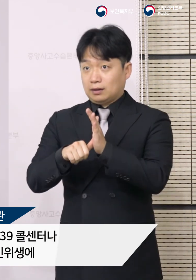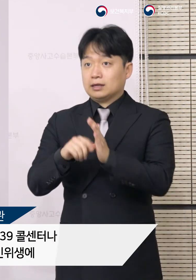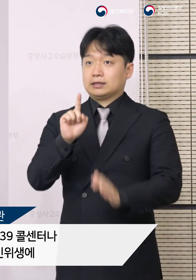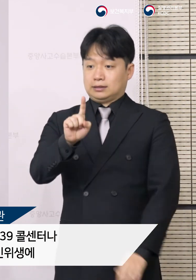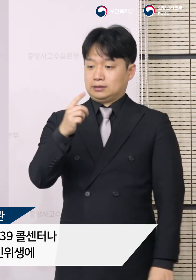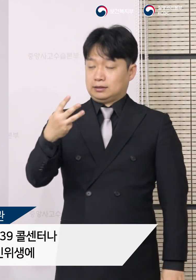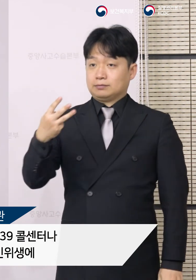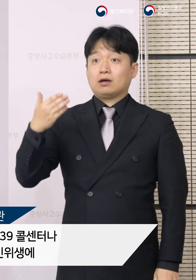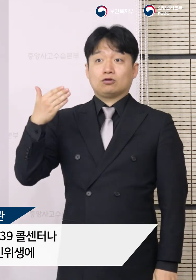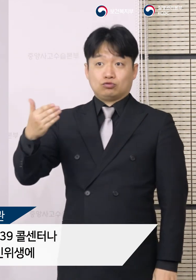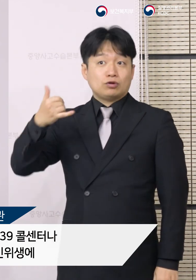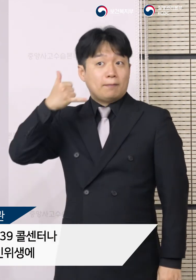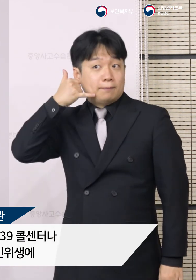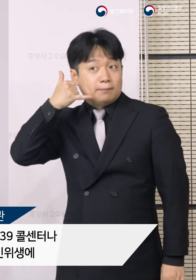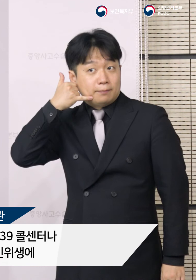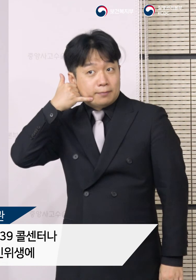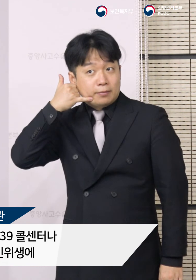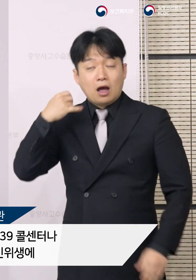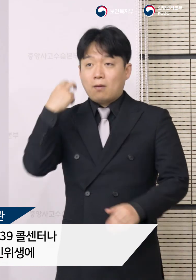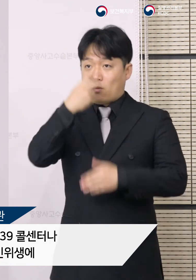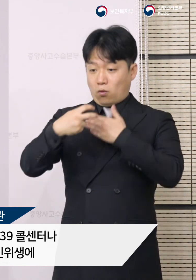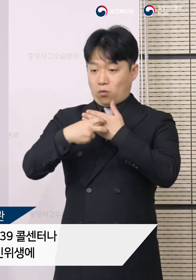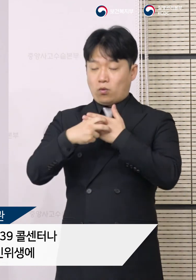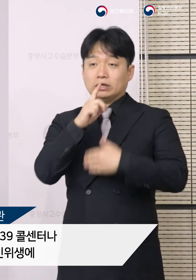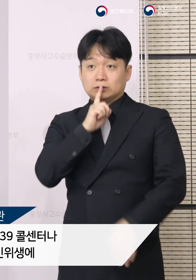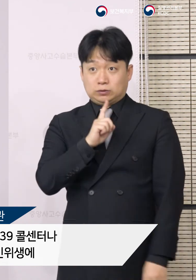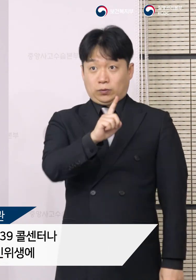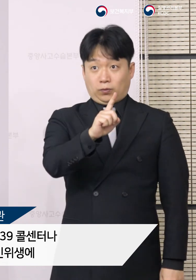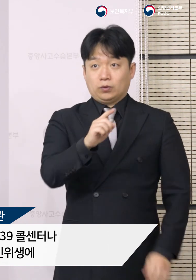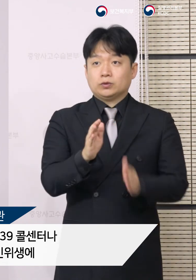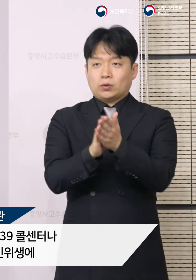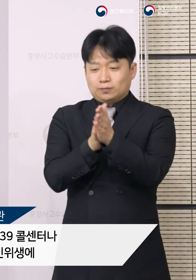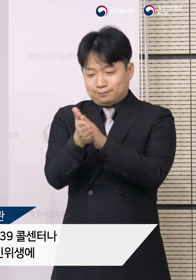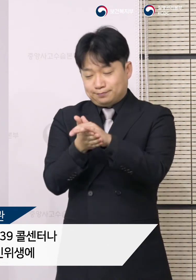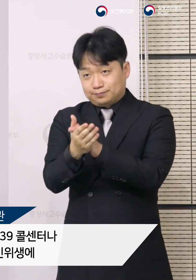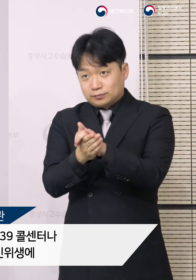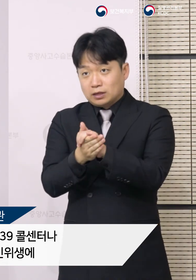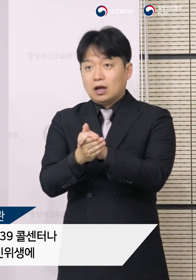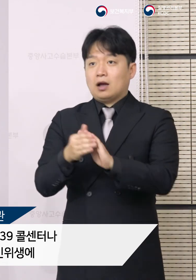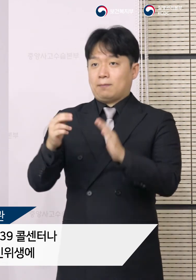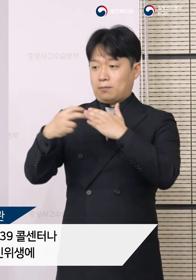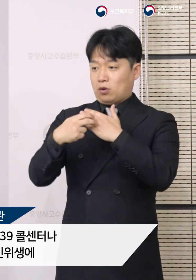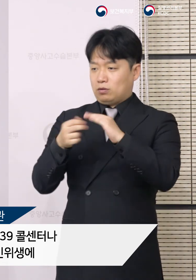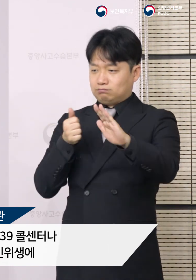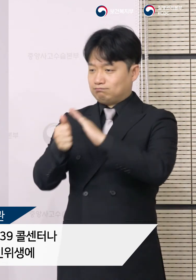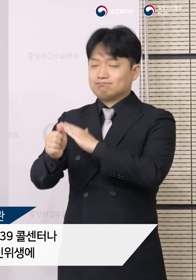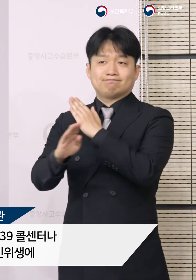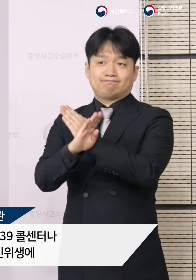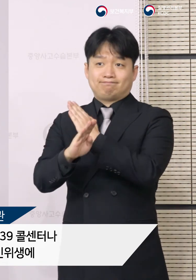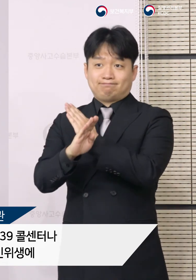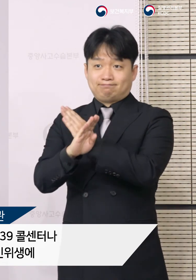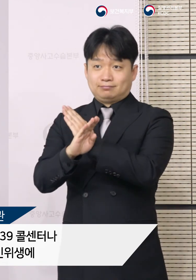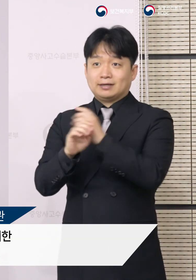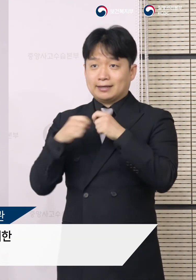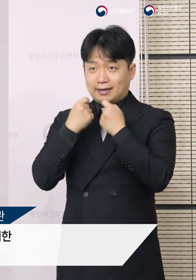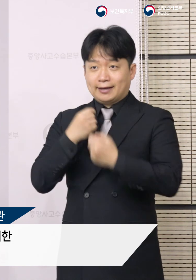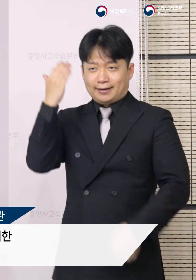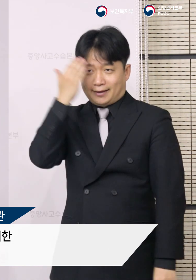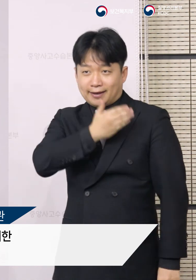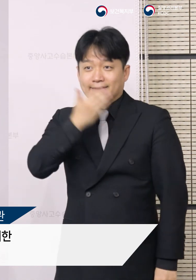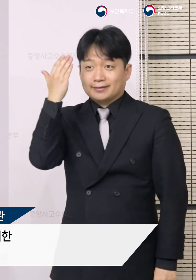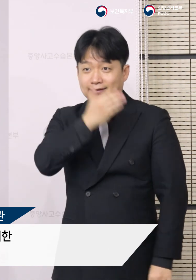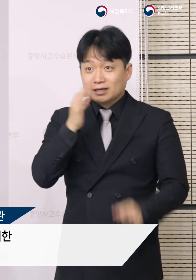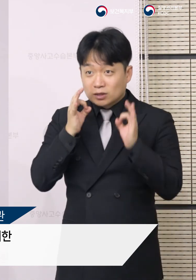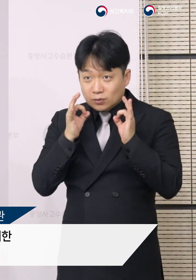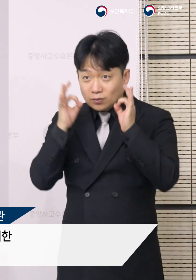경우에 1339 콜센터나 보건소에 신고하시고 손 씻기, 병문안 안 가기 등 개인 위생에 더욱